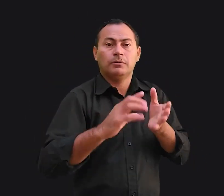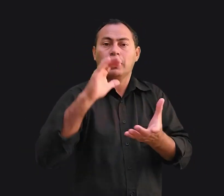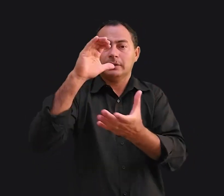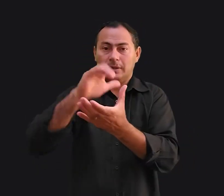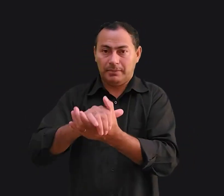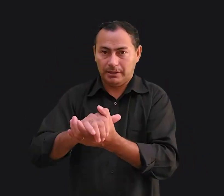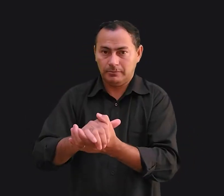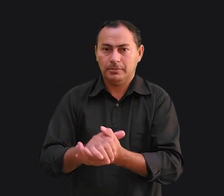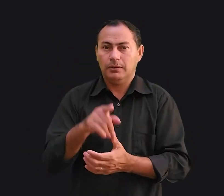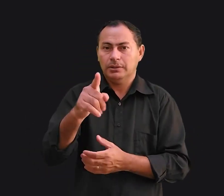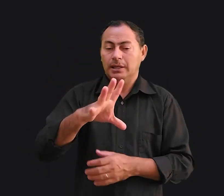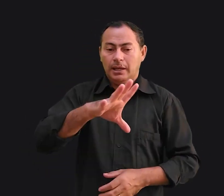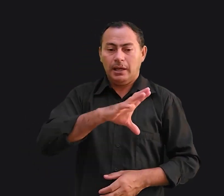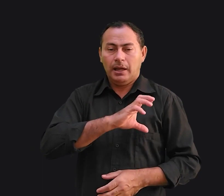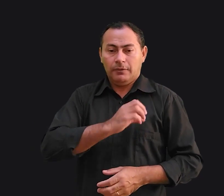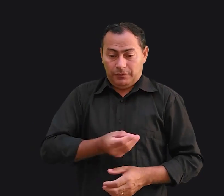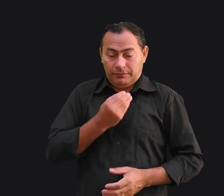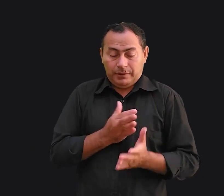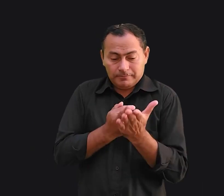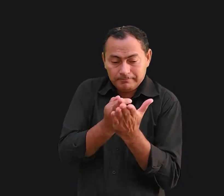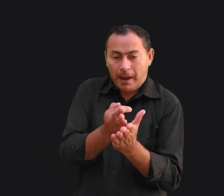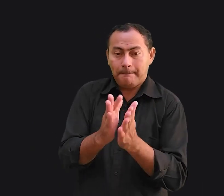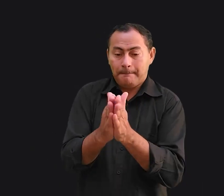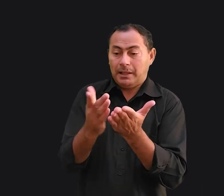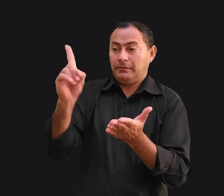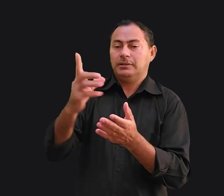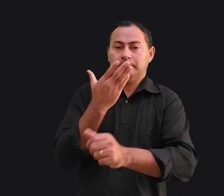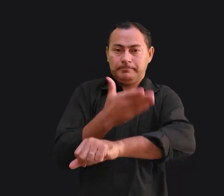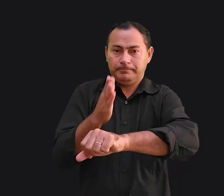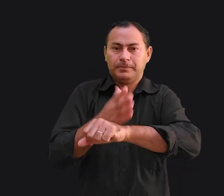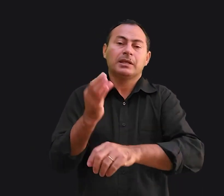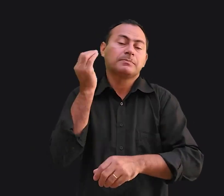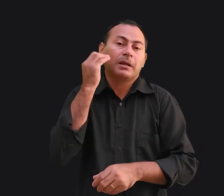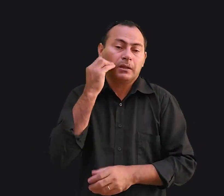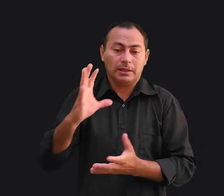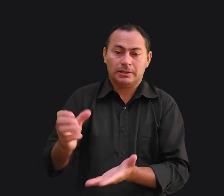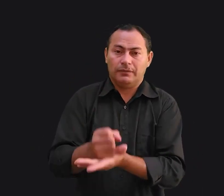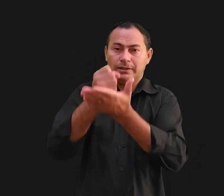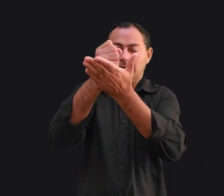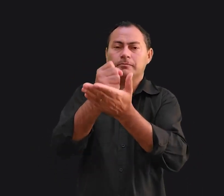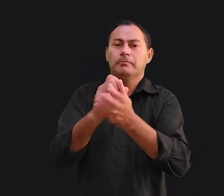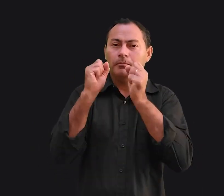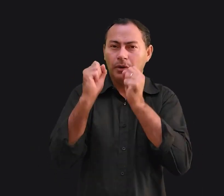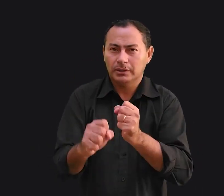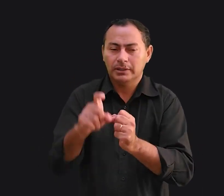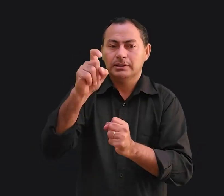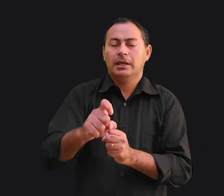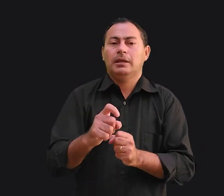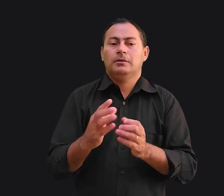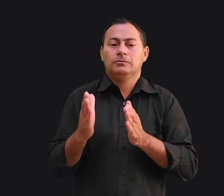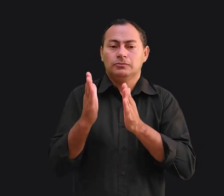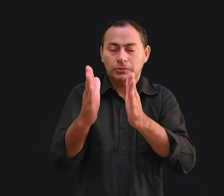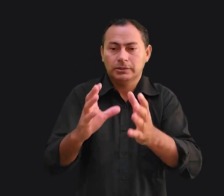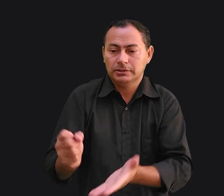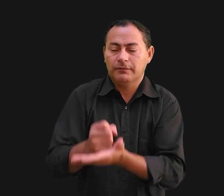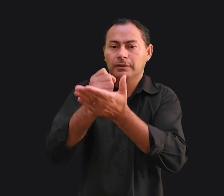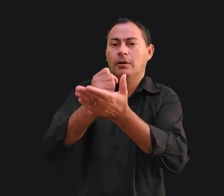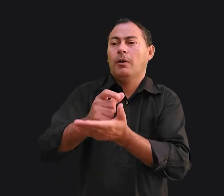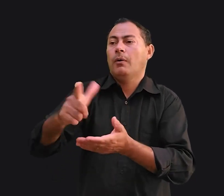casamento. Se você anda na palavra e a pratica, experimentará a salvação e poderá ser um veículo de salvação para